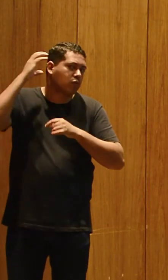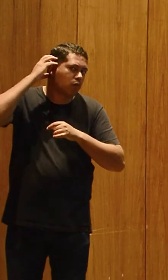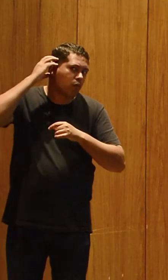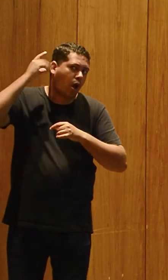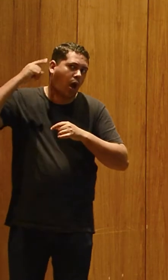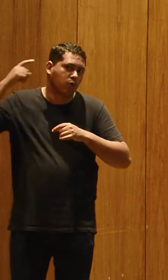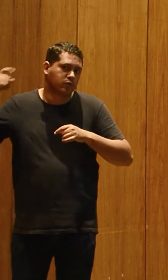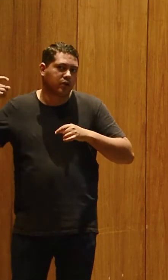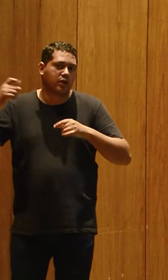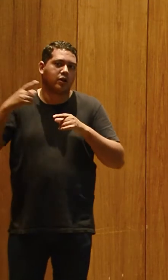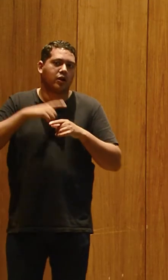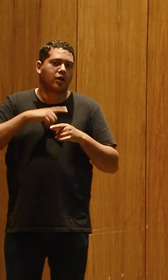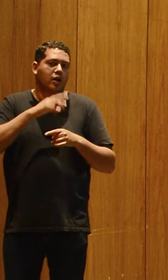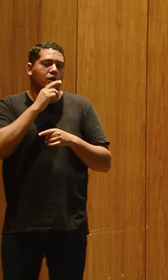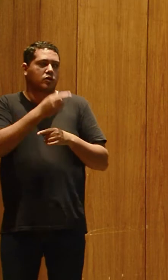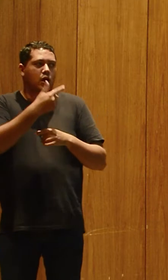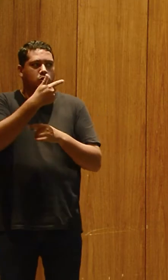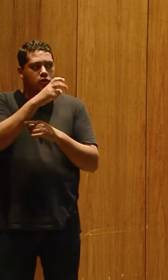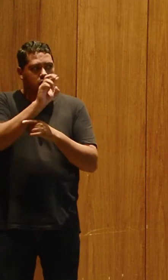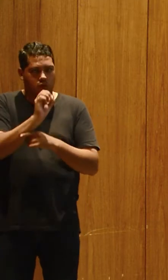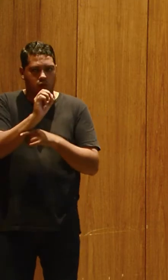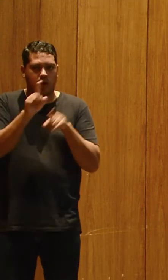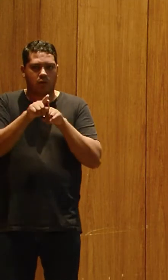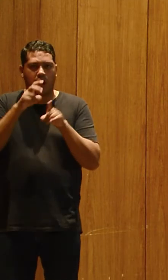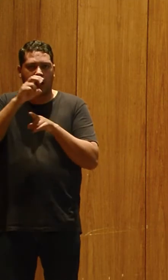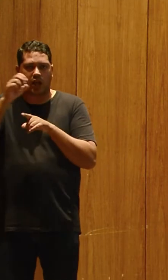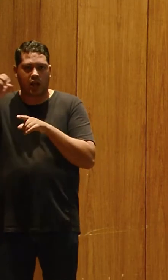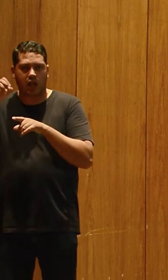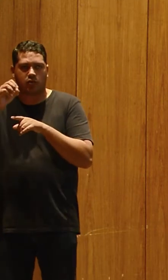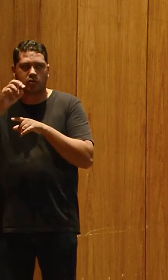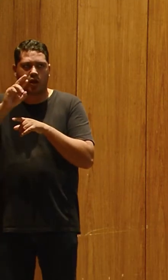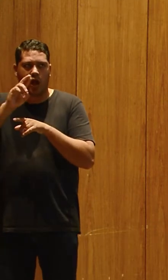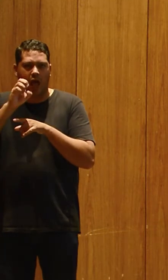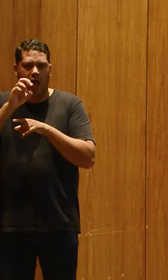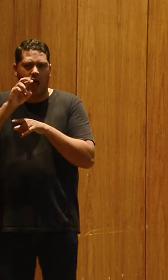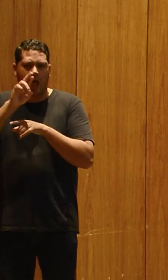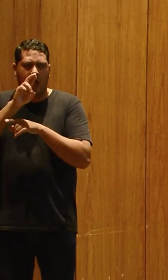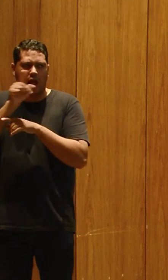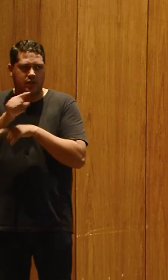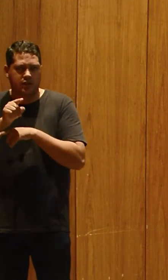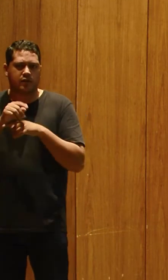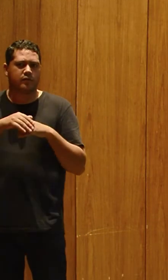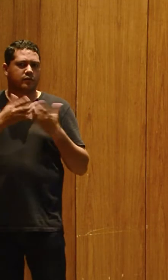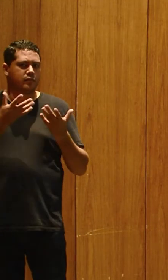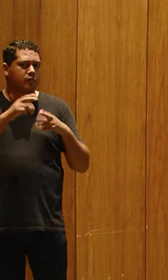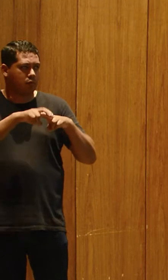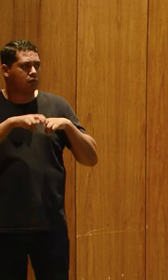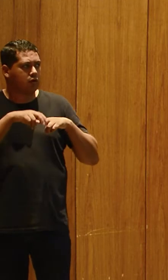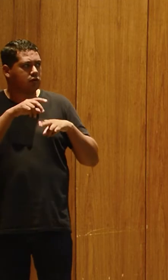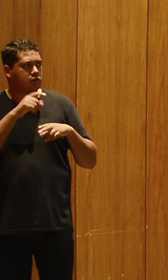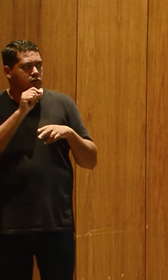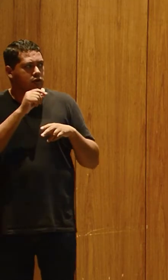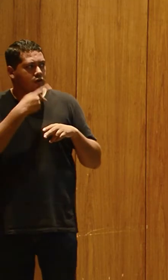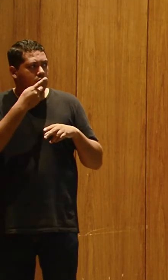apenas o resultado nas frequências de 250 e 500 Hz, como nesse caso aqui. Nesse caso, o está me falando aqui? Que eu